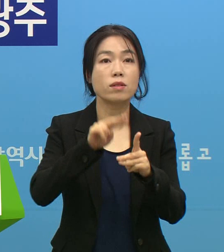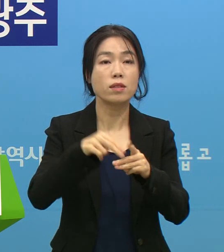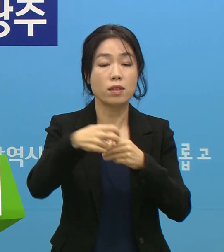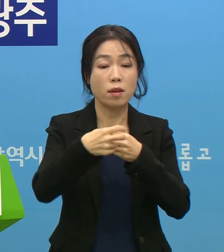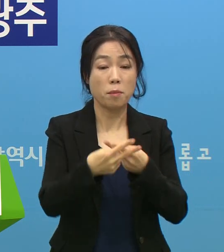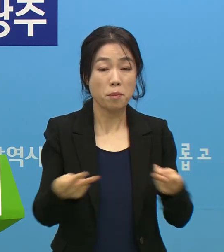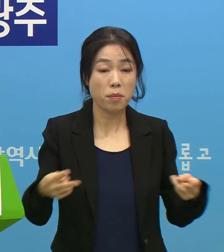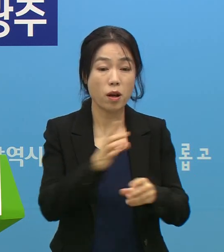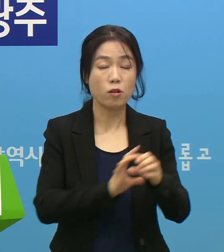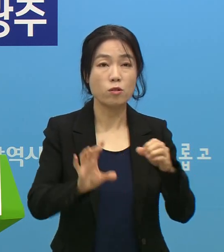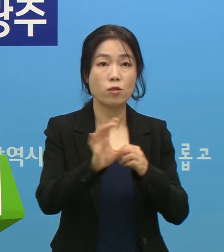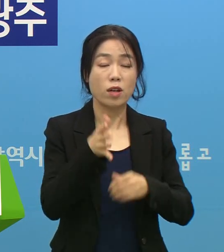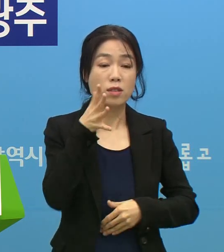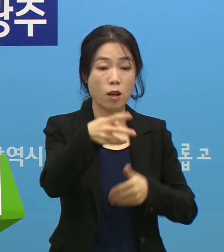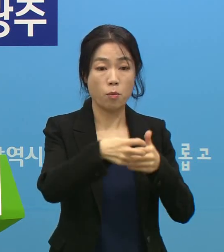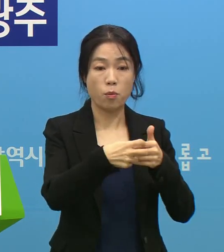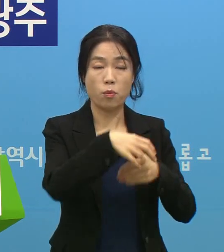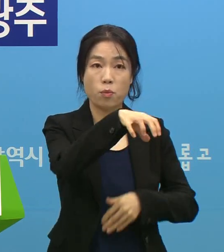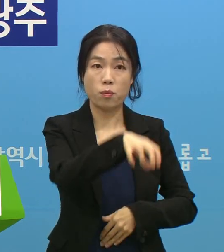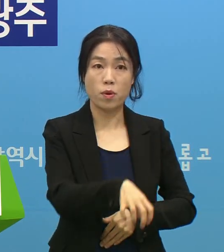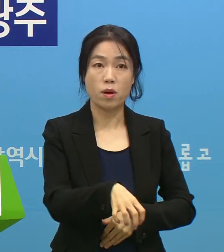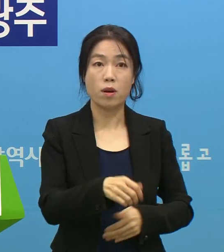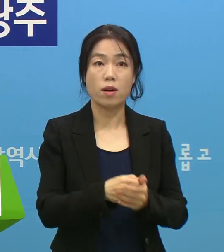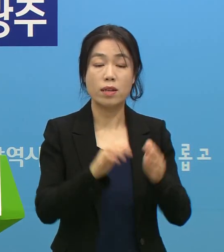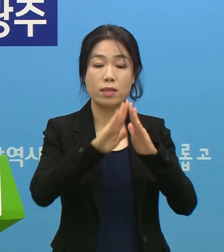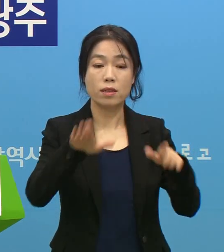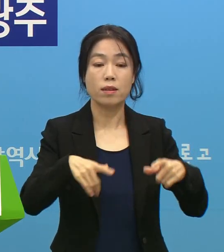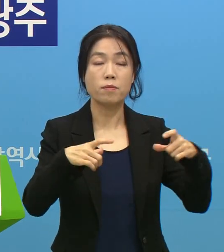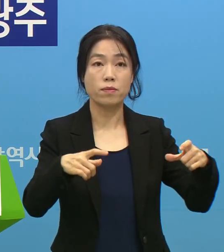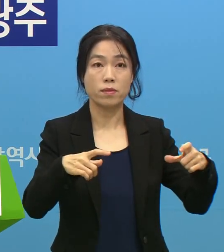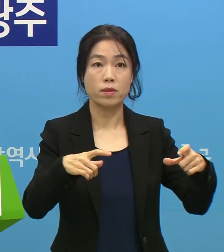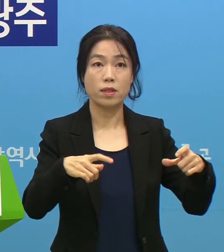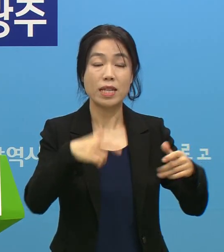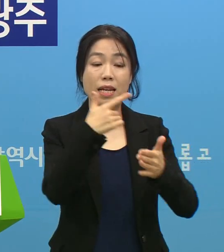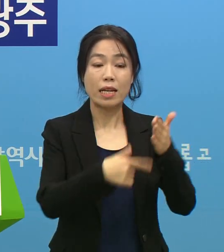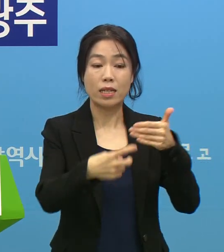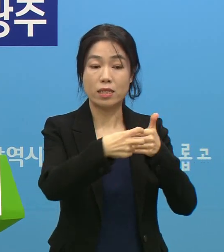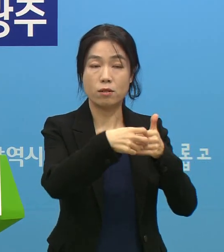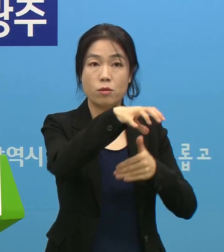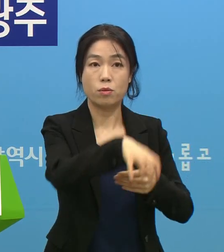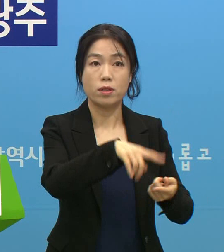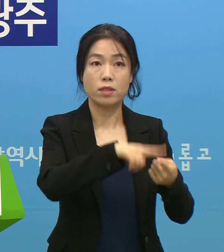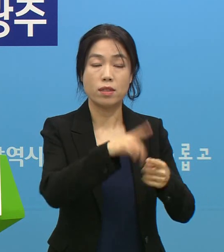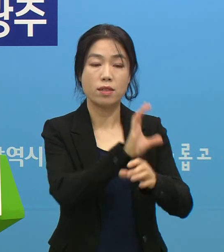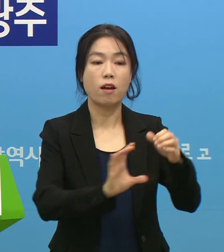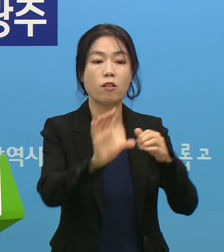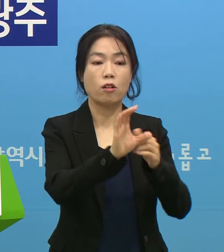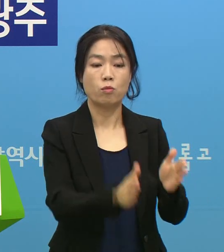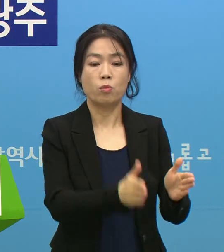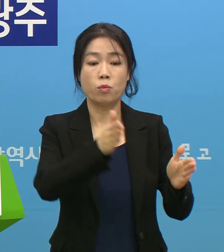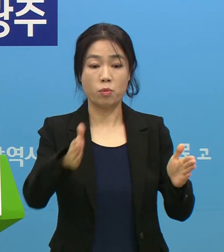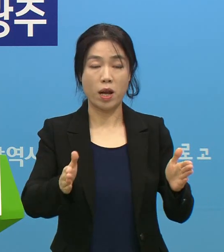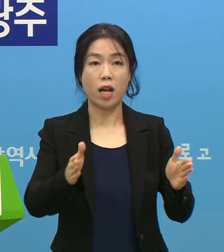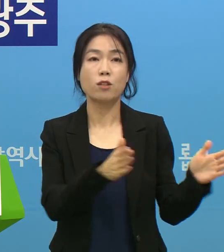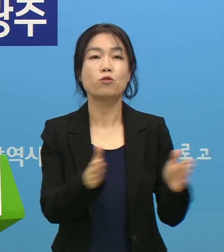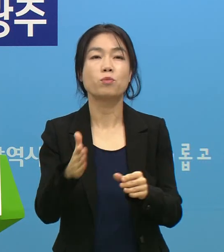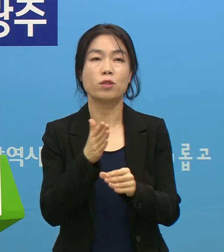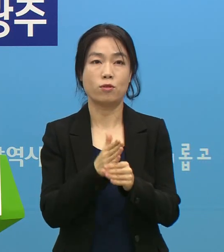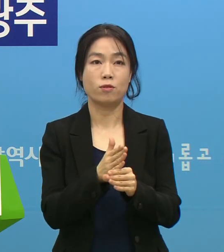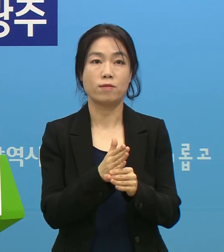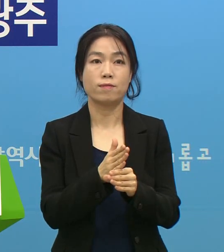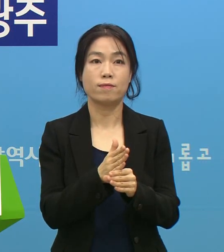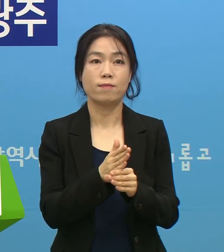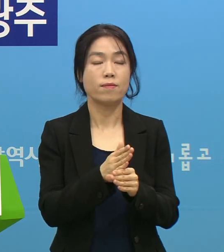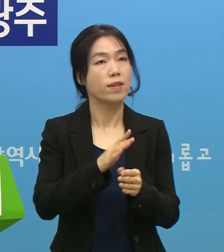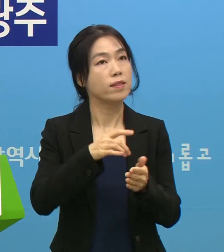추가는 전담병원 부분은 전남 지역에서 강진의료원에 대해서 좀 추가로 더 늘릴 준비를 하고 있고요.